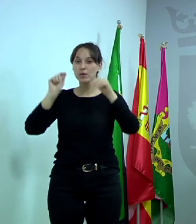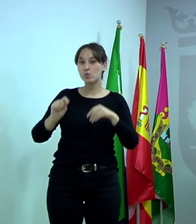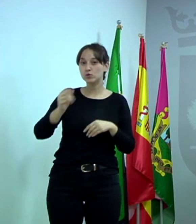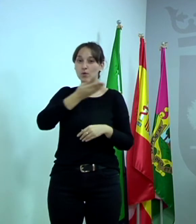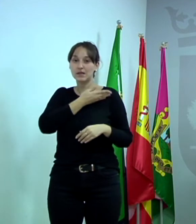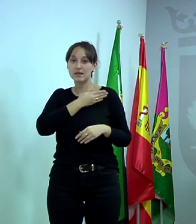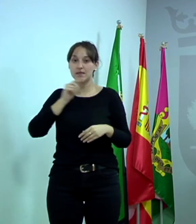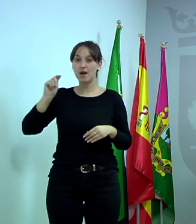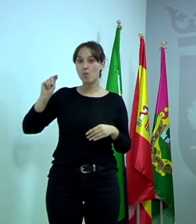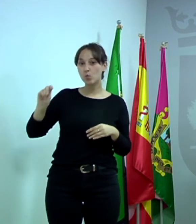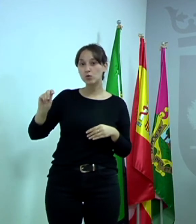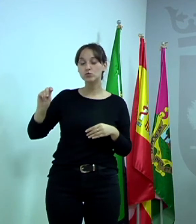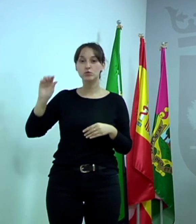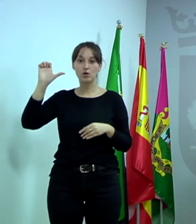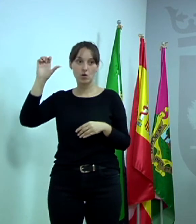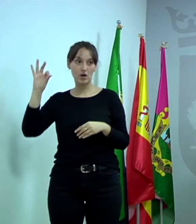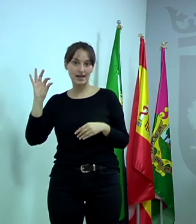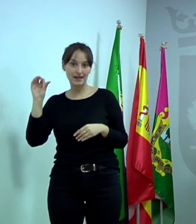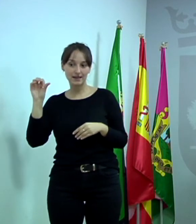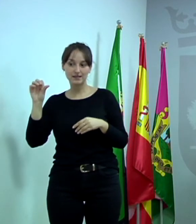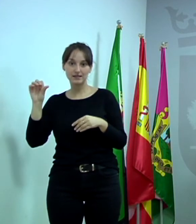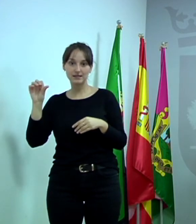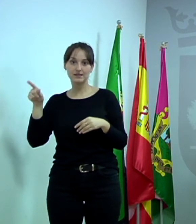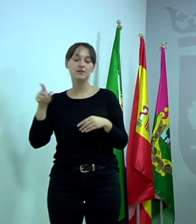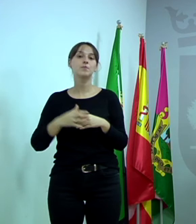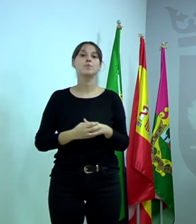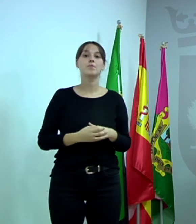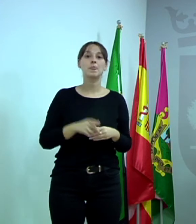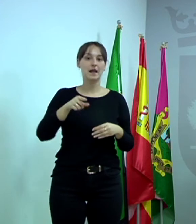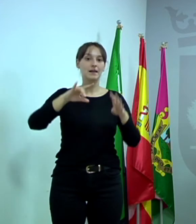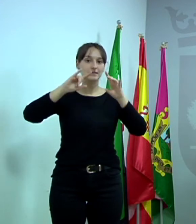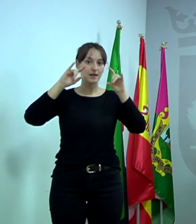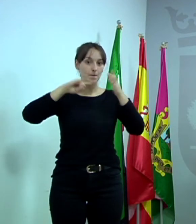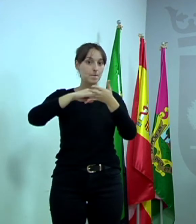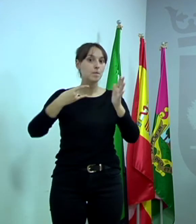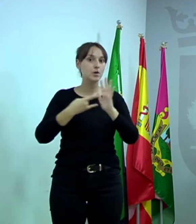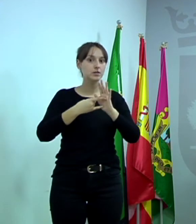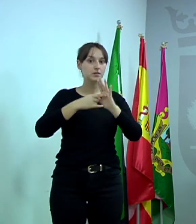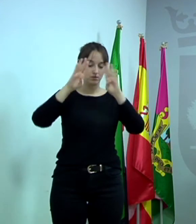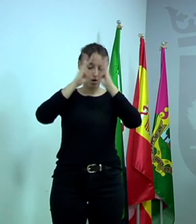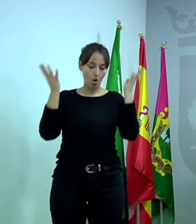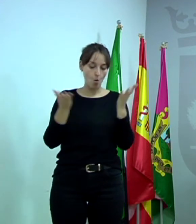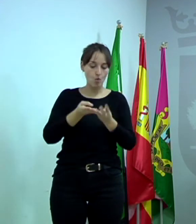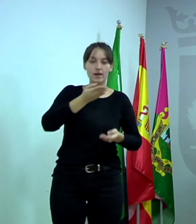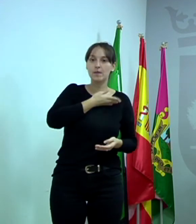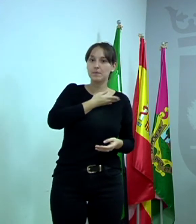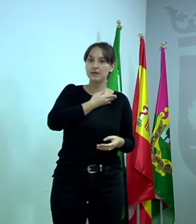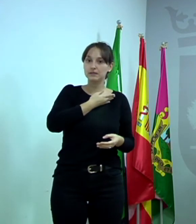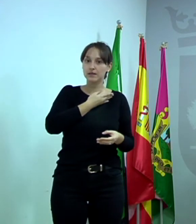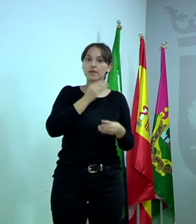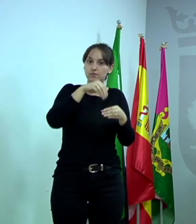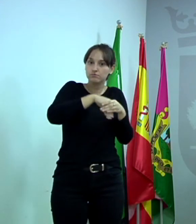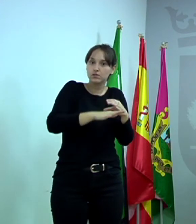puedes apuntar en lo que te interesa. Este proyecto va a aparecer en la página web municipal también de Plasencia. A través de él se